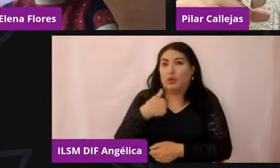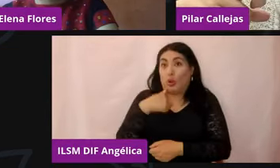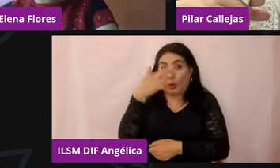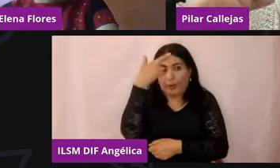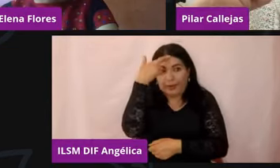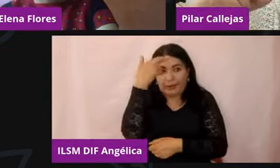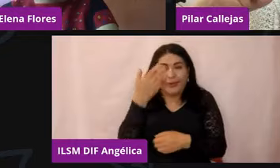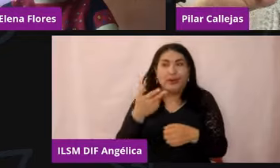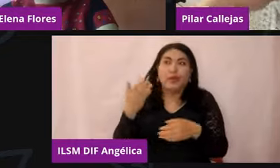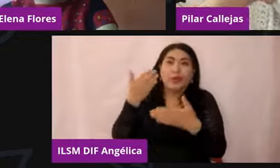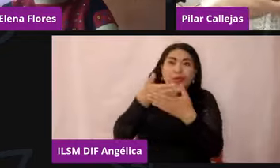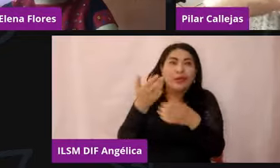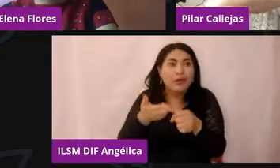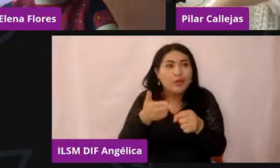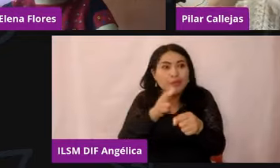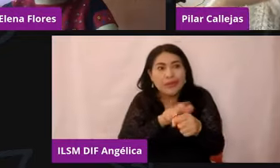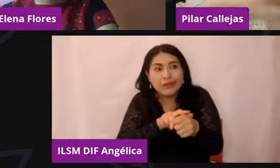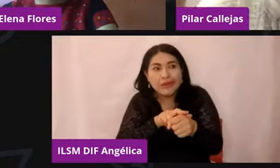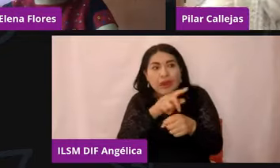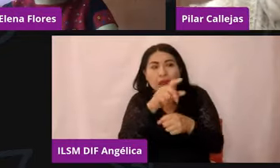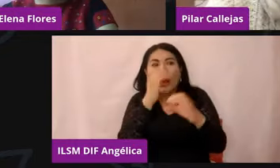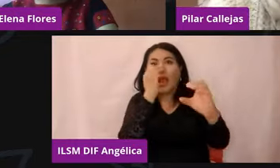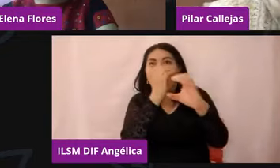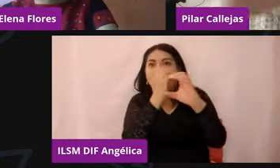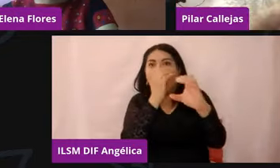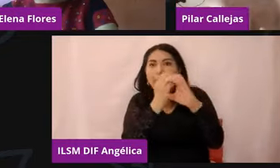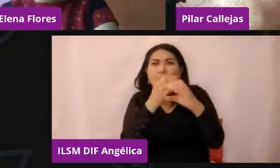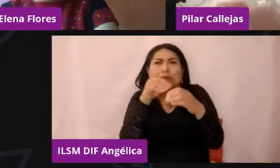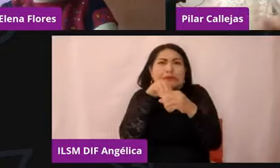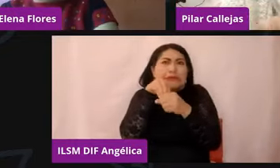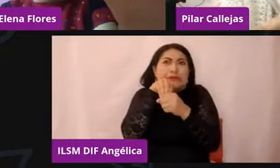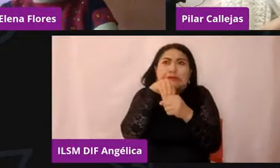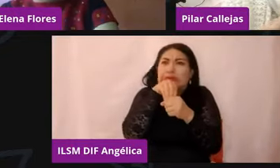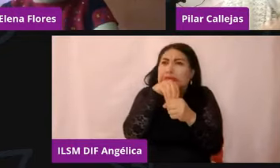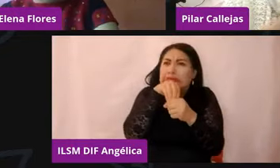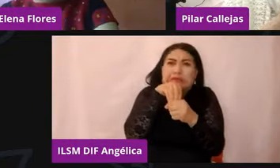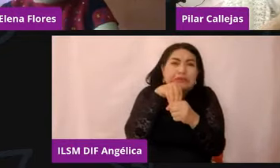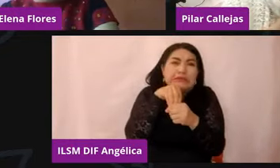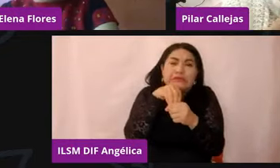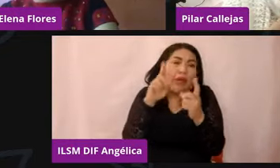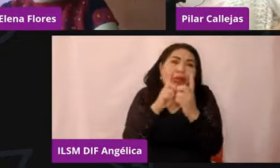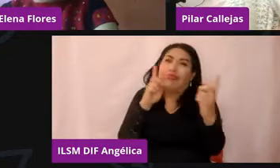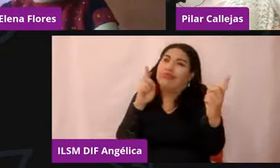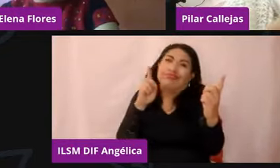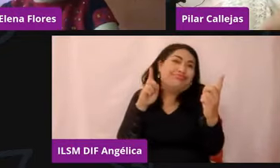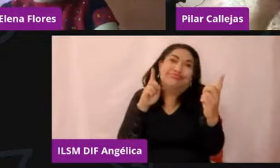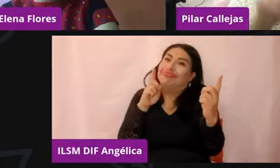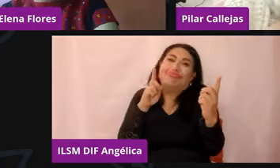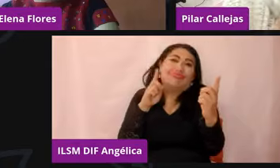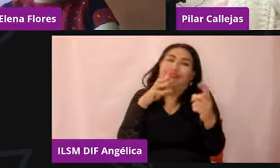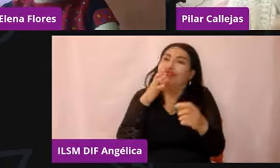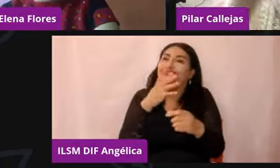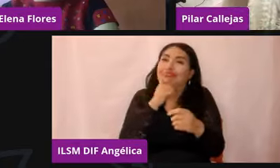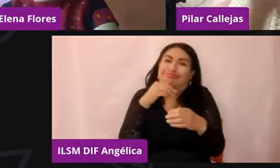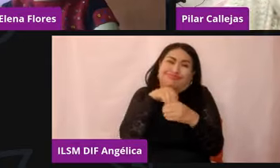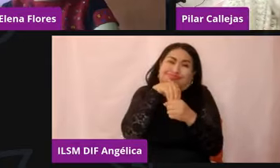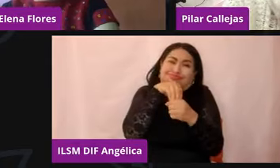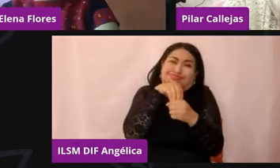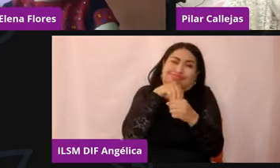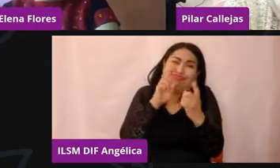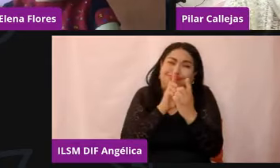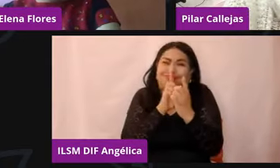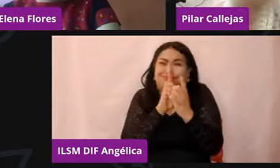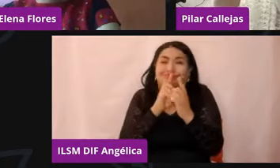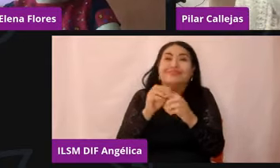al hospital en el camión y que, o sea, el camión se llena, no hay sana distancia y yo decía, ay, no, qué raro, es que yo necesito la sana distancia, yo necesito